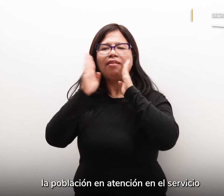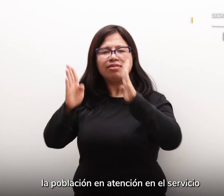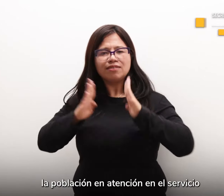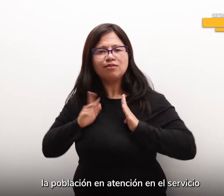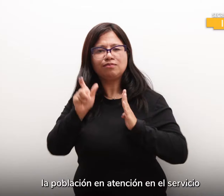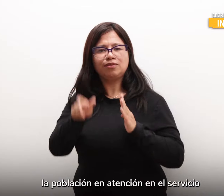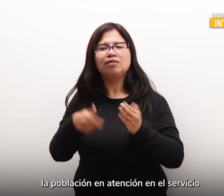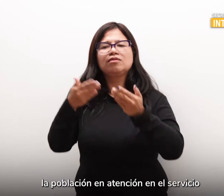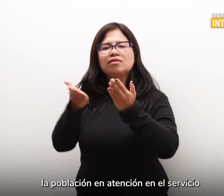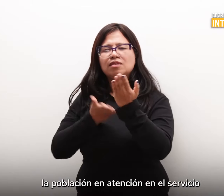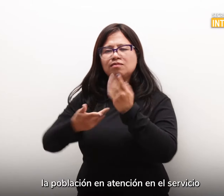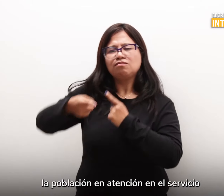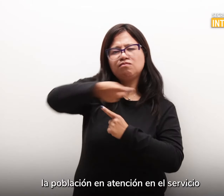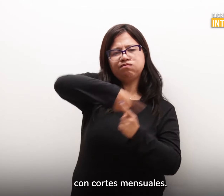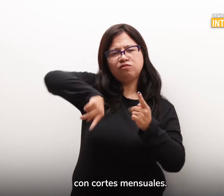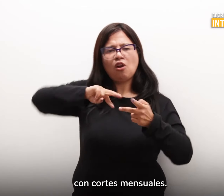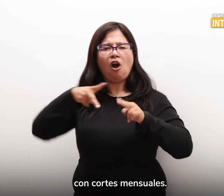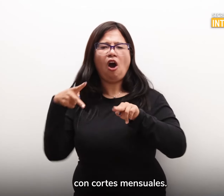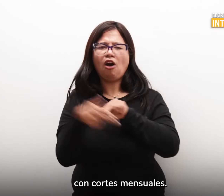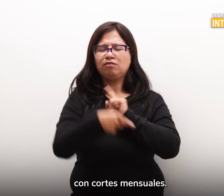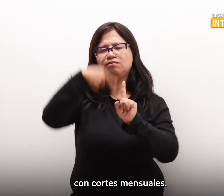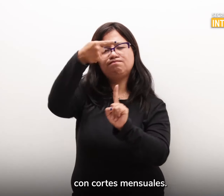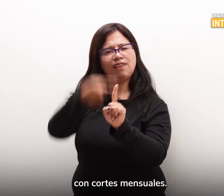atención en el servicio Con cortes mensuales